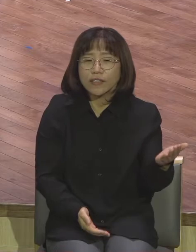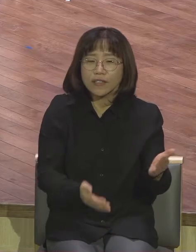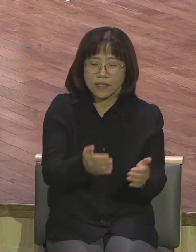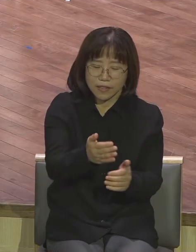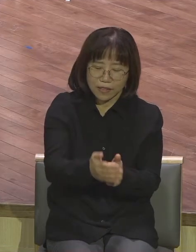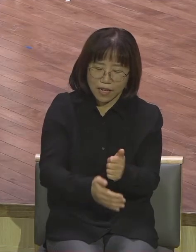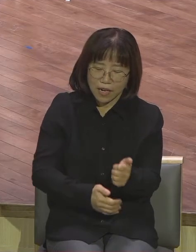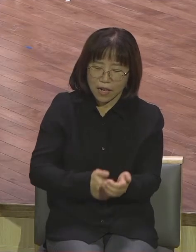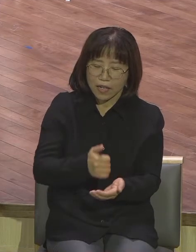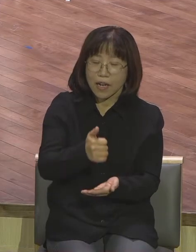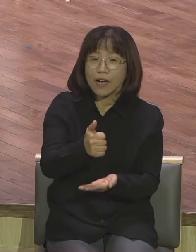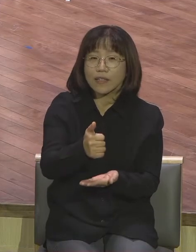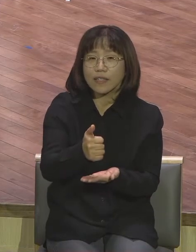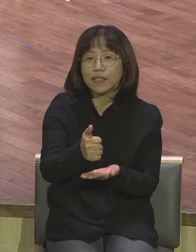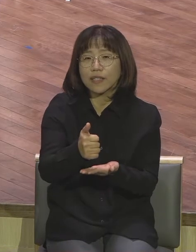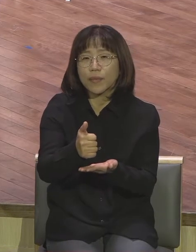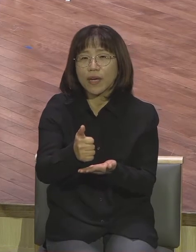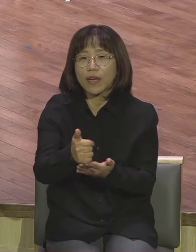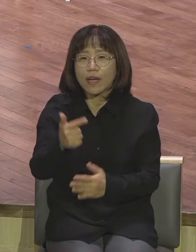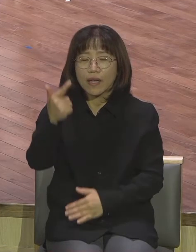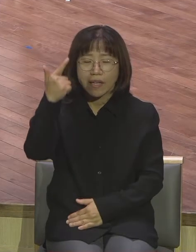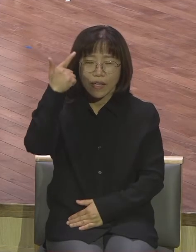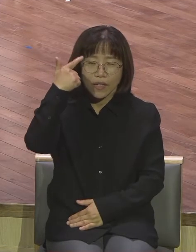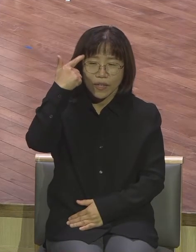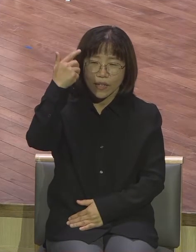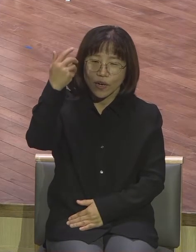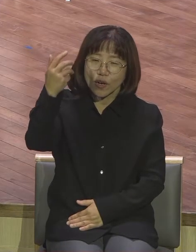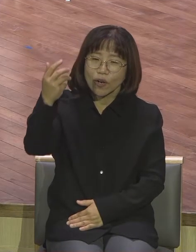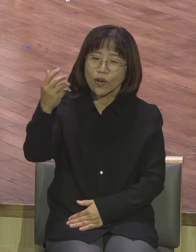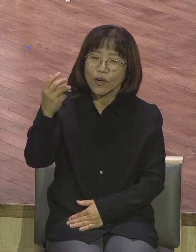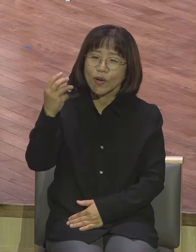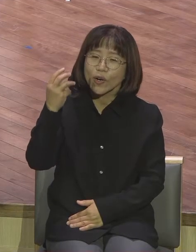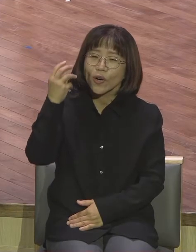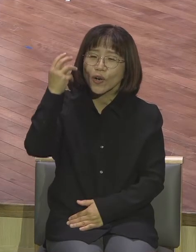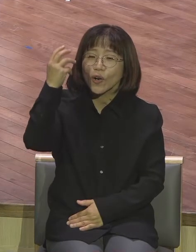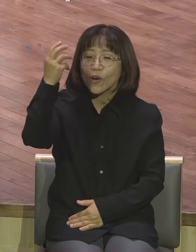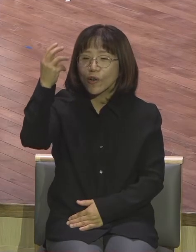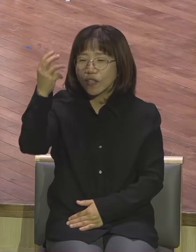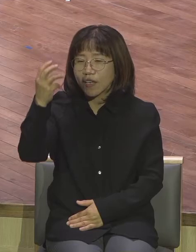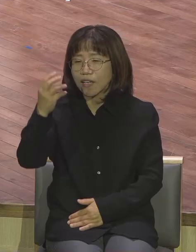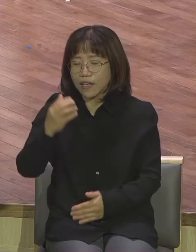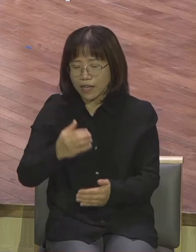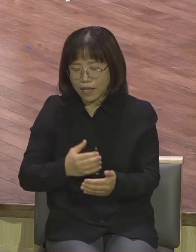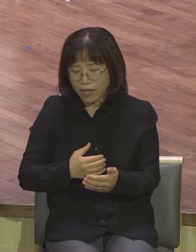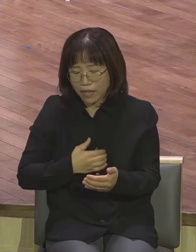너는 하나님의 영원의